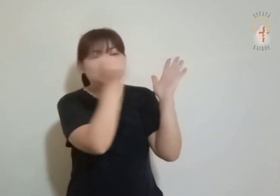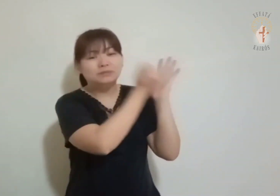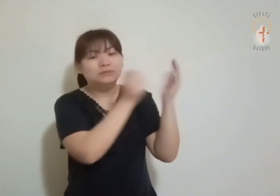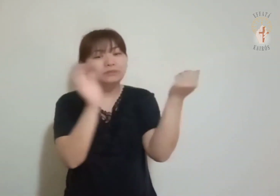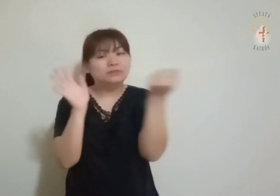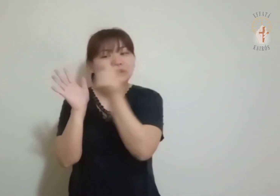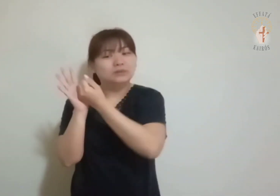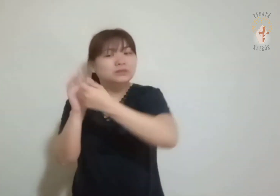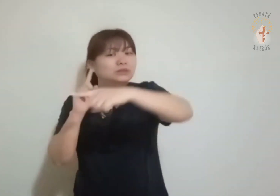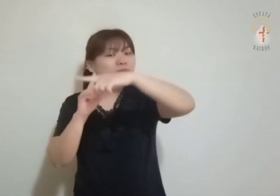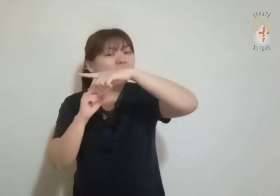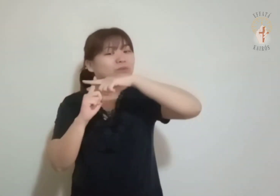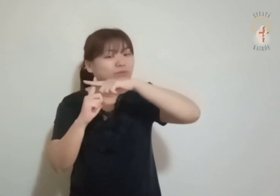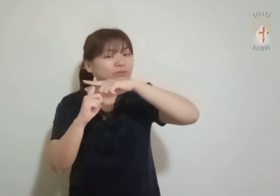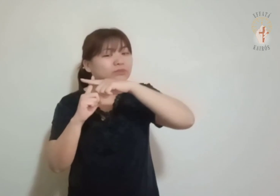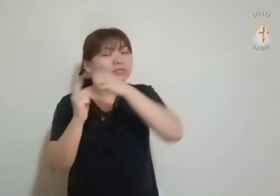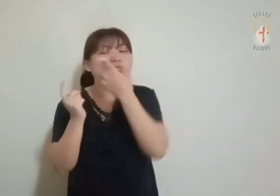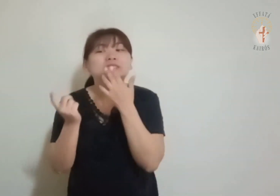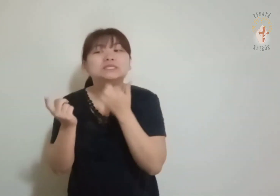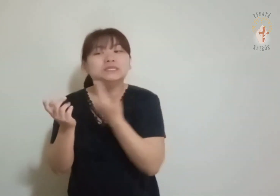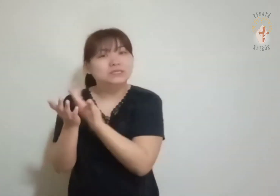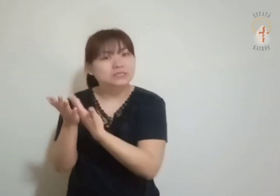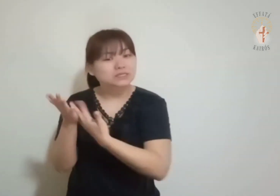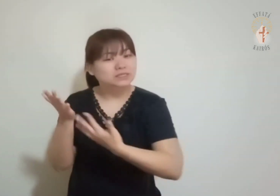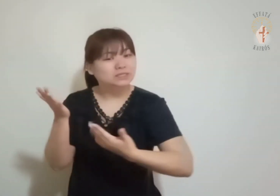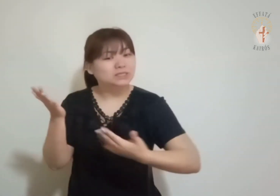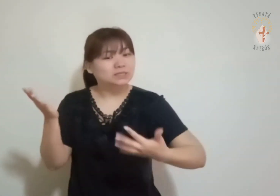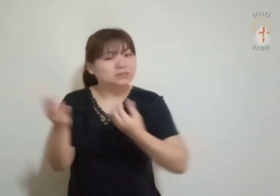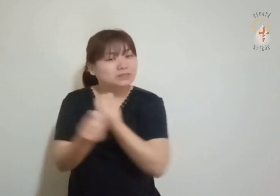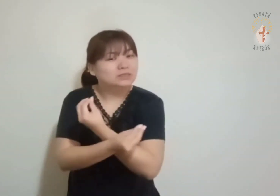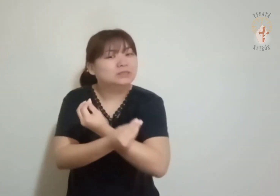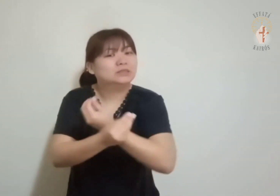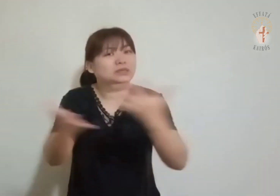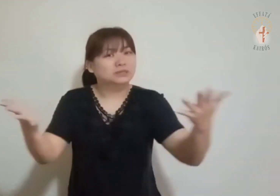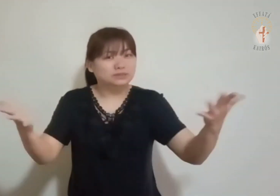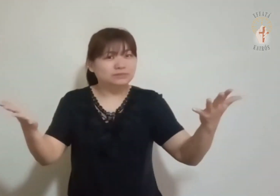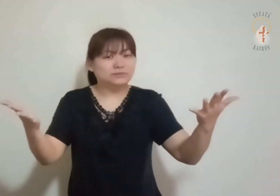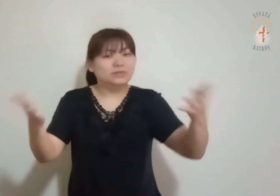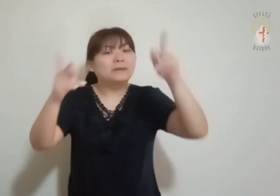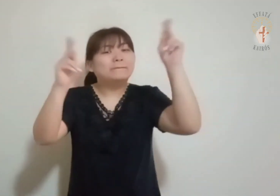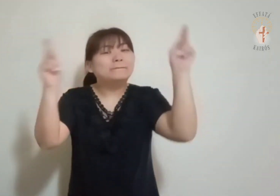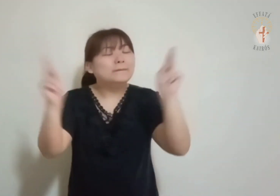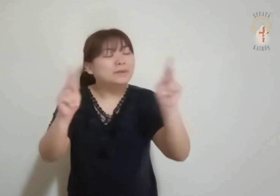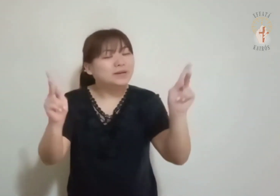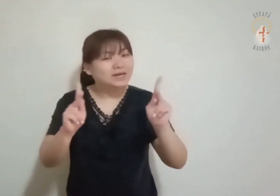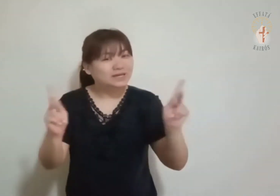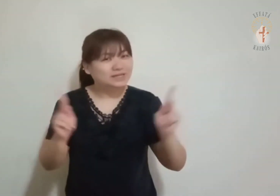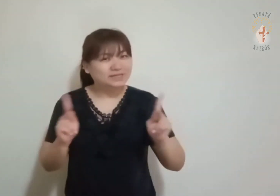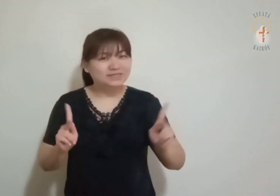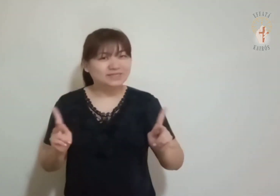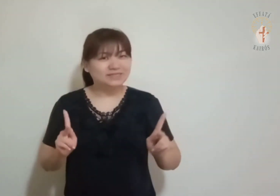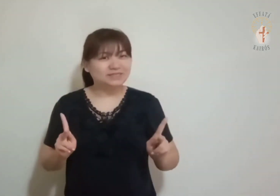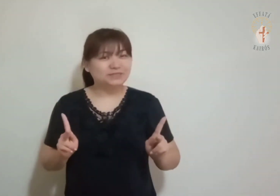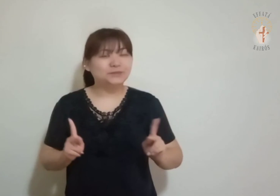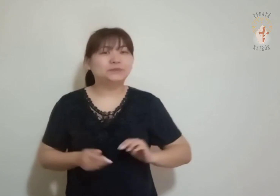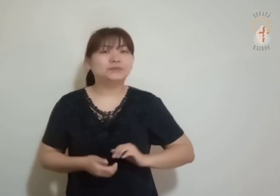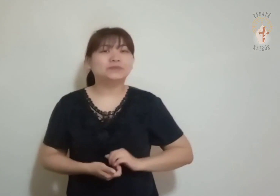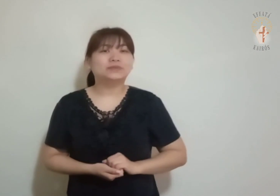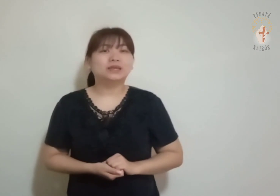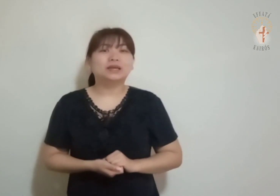terra e no céu, realizando a paz pelo sangue na sua cruz.